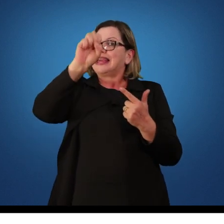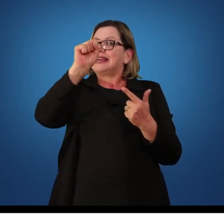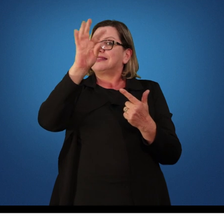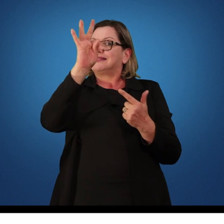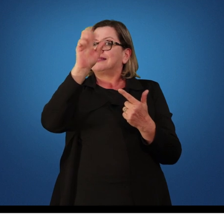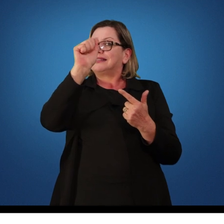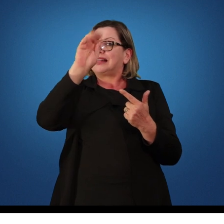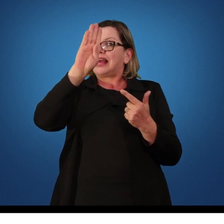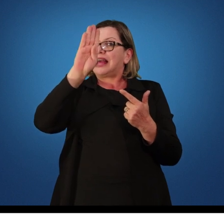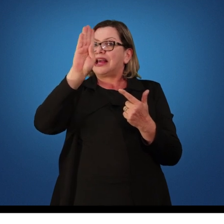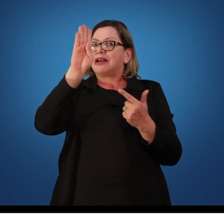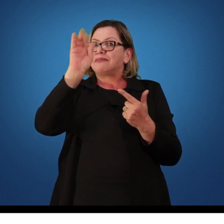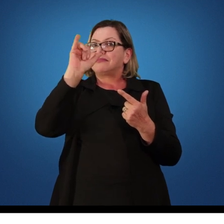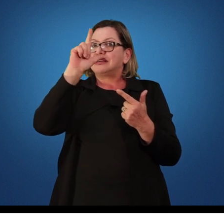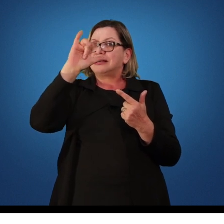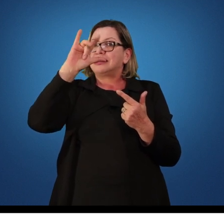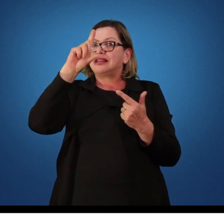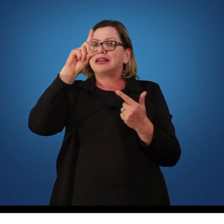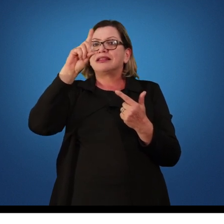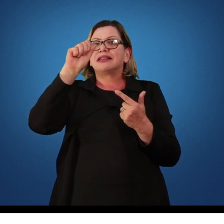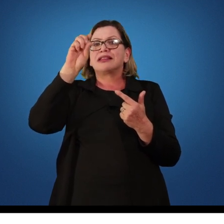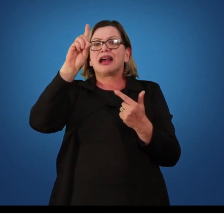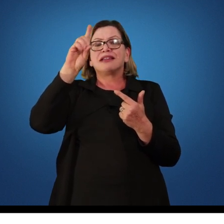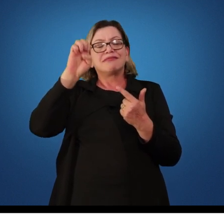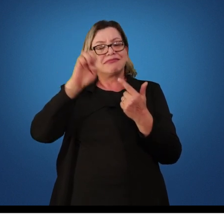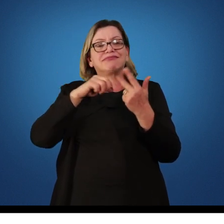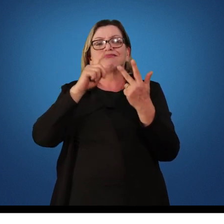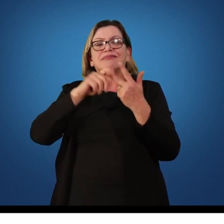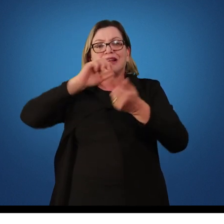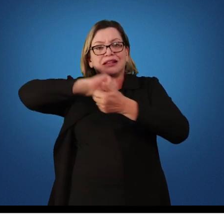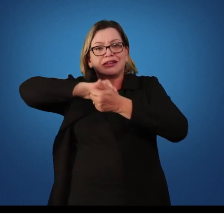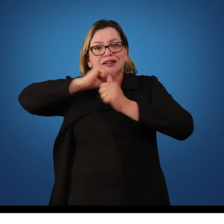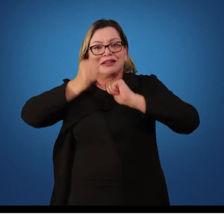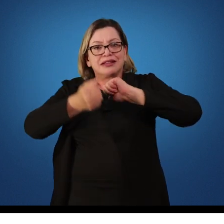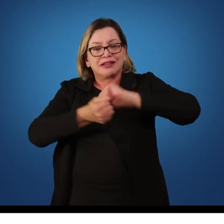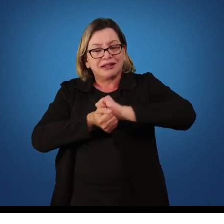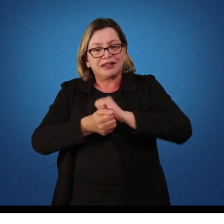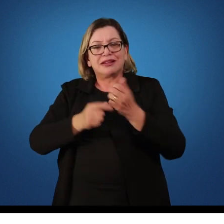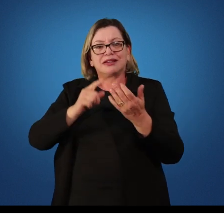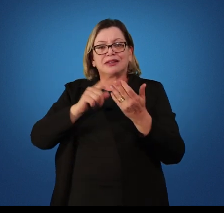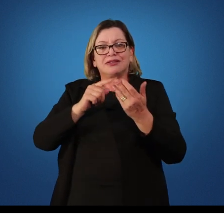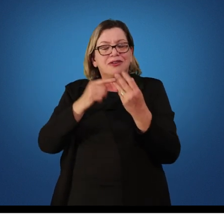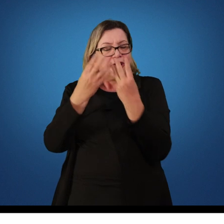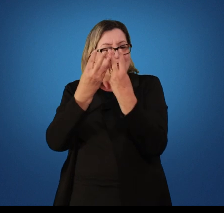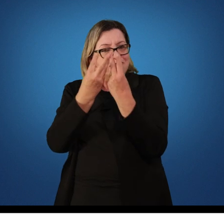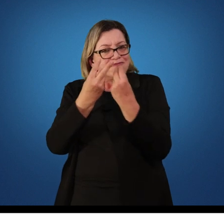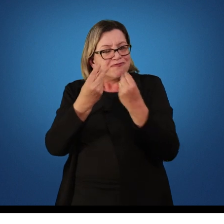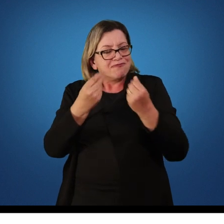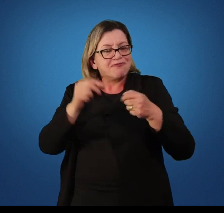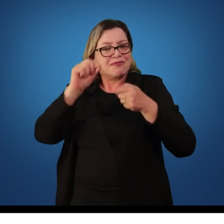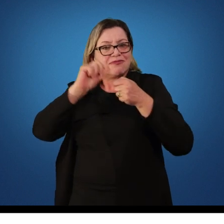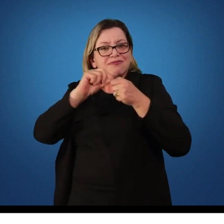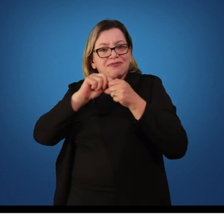adaptatibilidade, aperfeiçoamento e consistência na execução. Então,